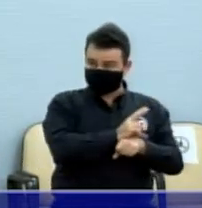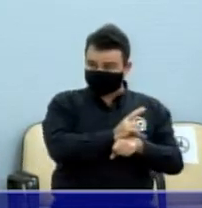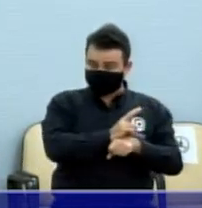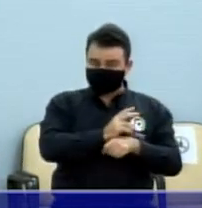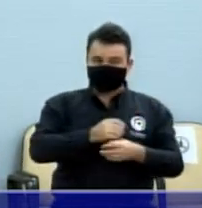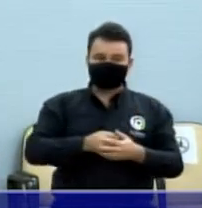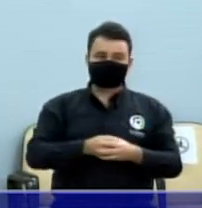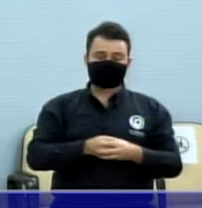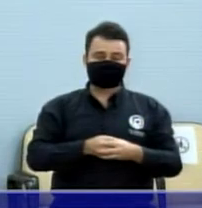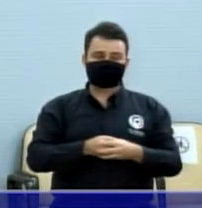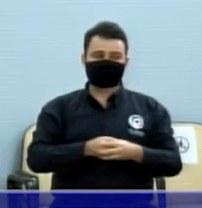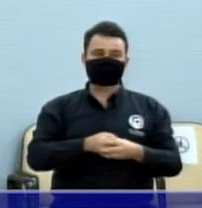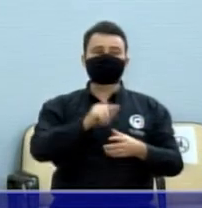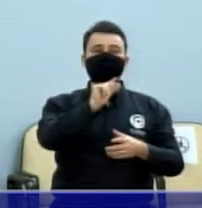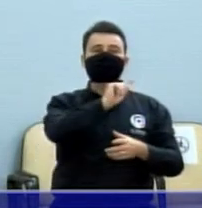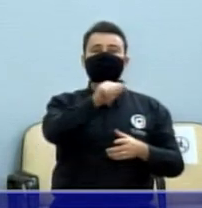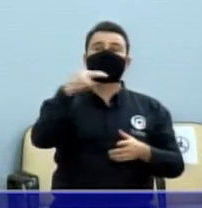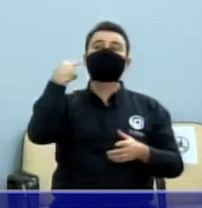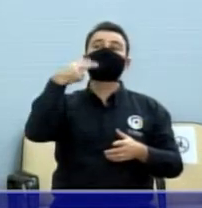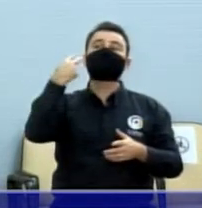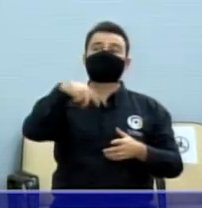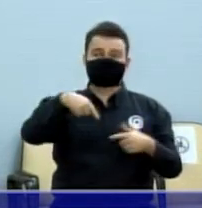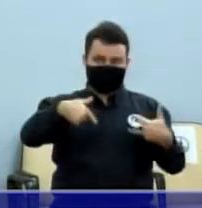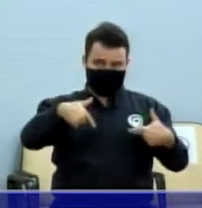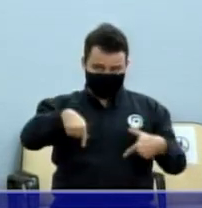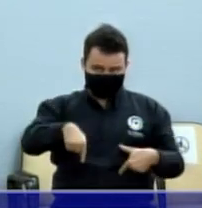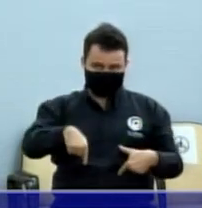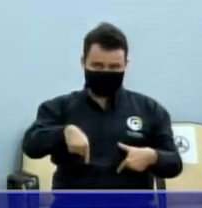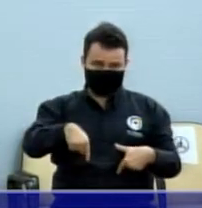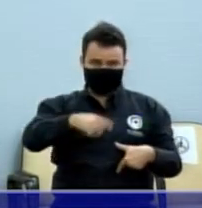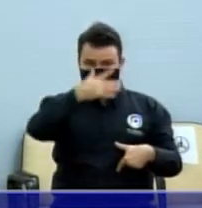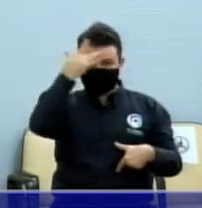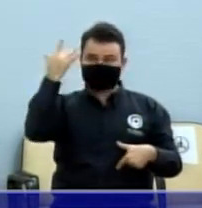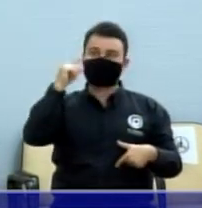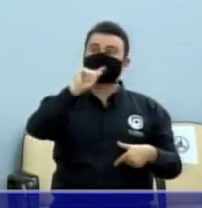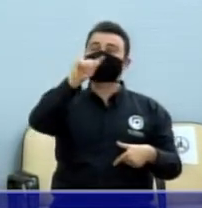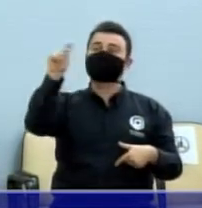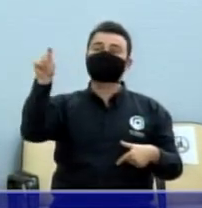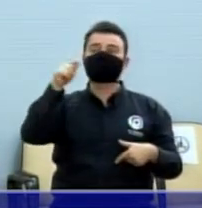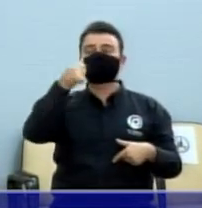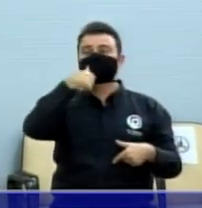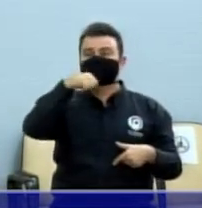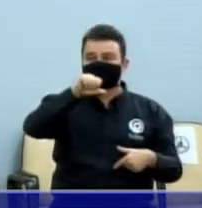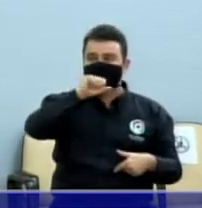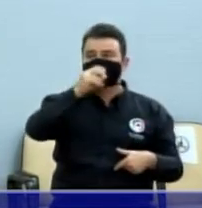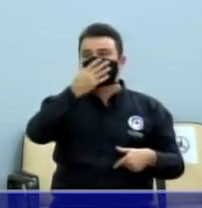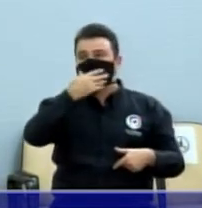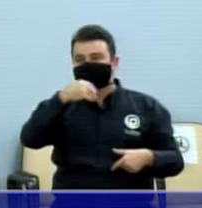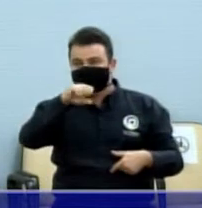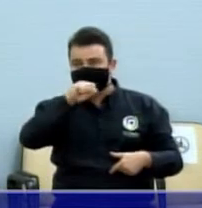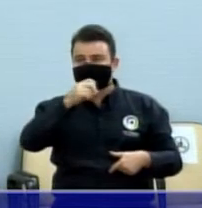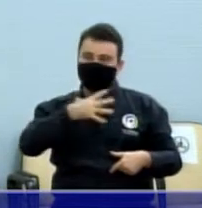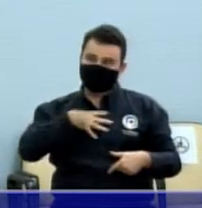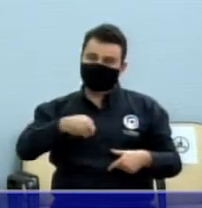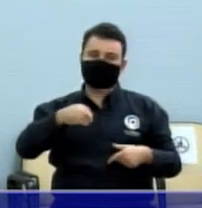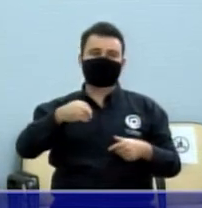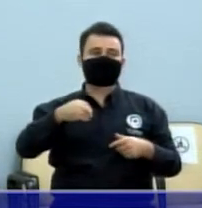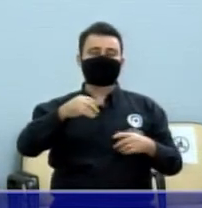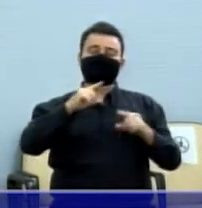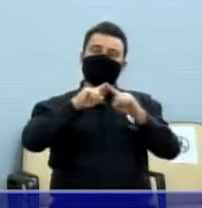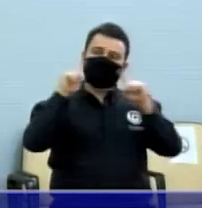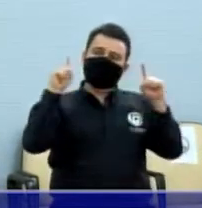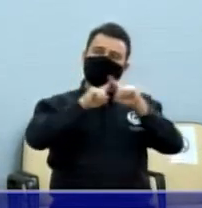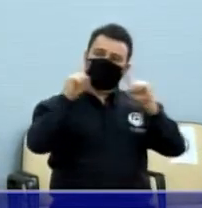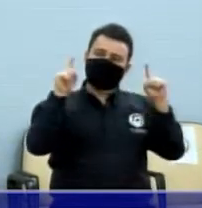não tenha algumas reclamações que o motorista não dá conta de ficar olhando as crianças brigando ou vira e mexe quando